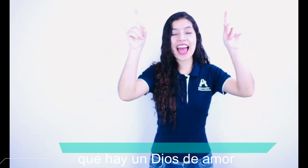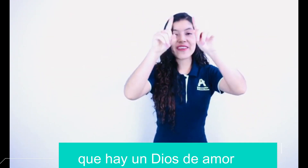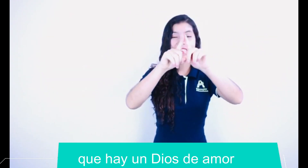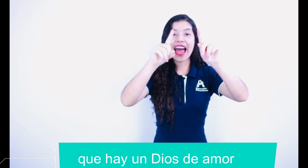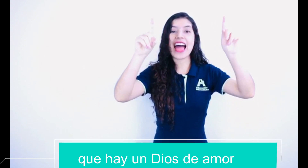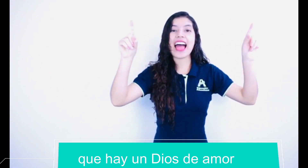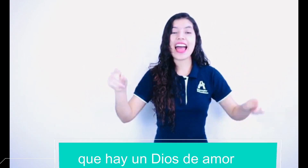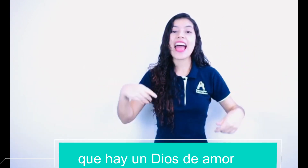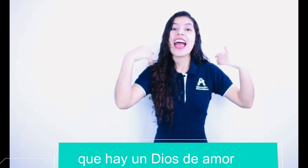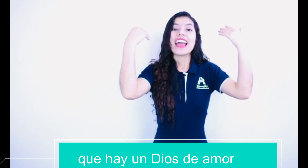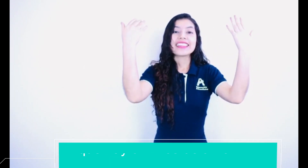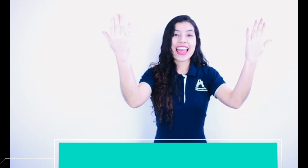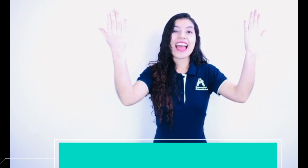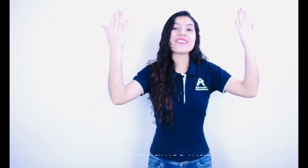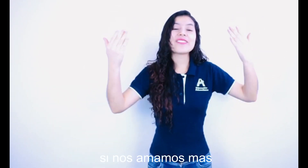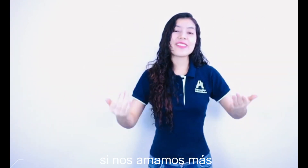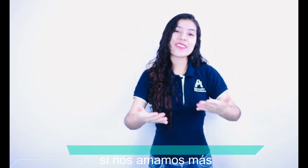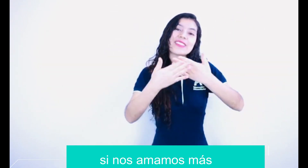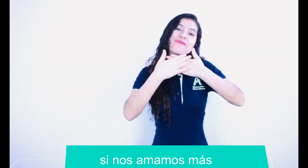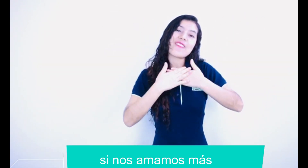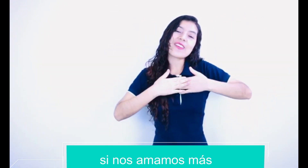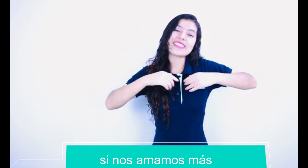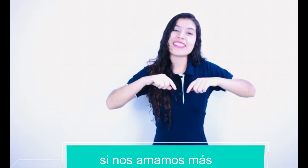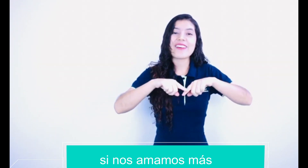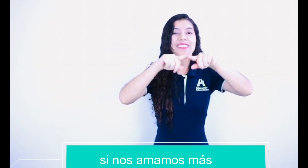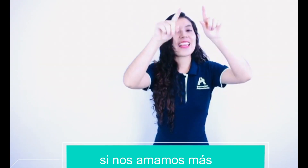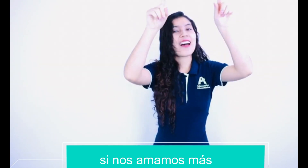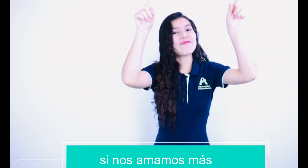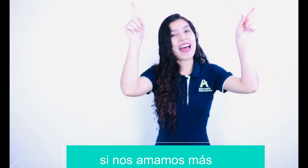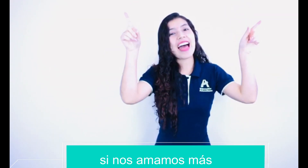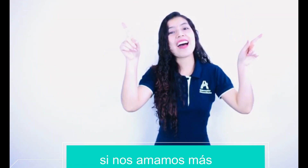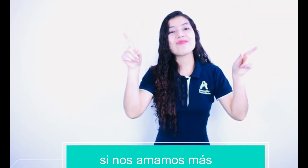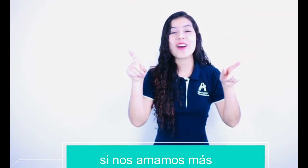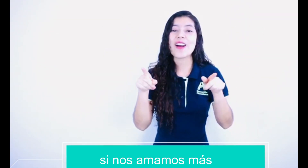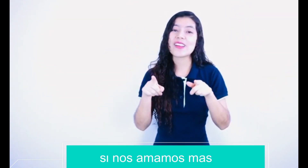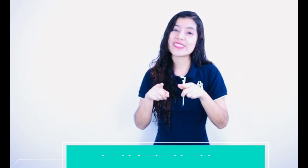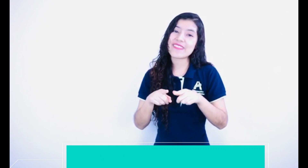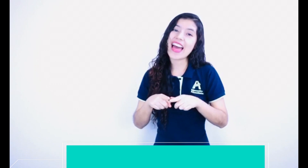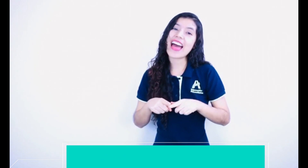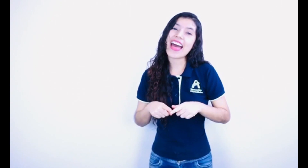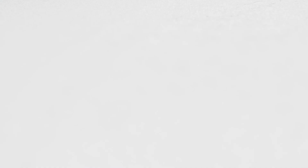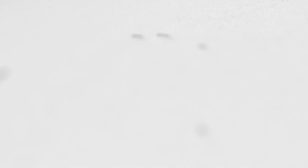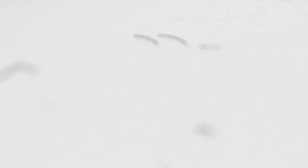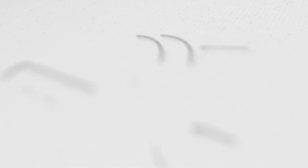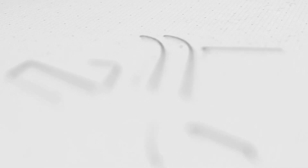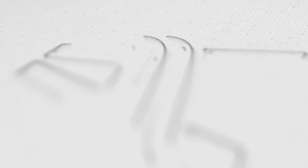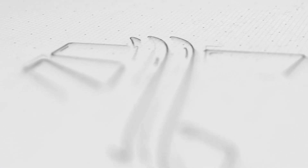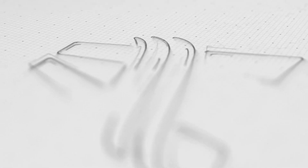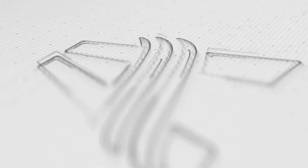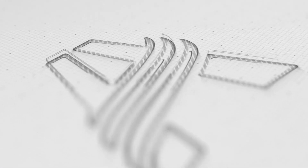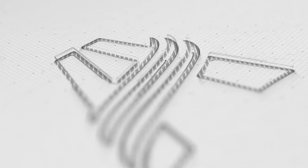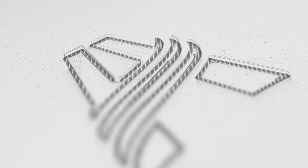sabrá que hay un Dios de amor si nos amamos más